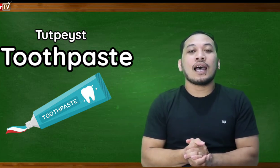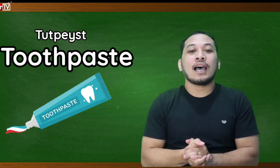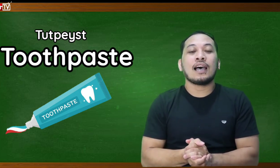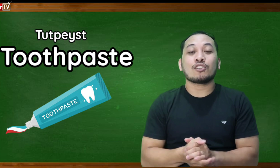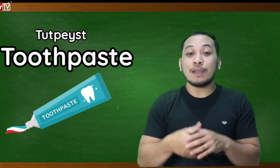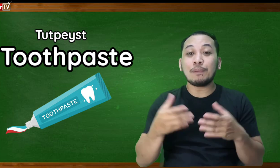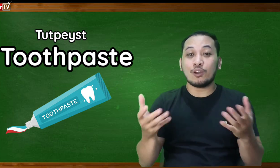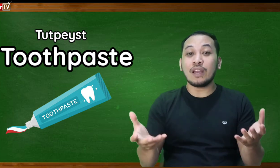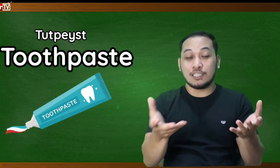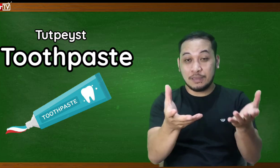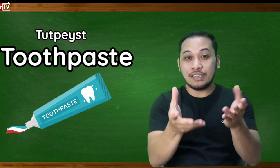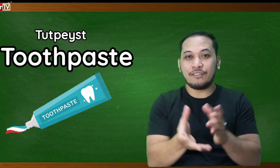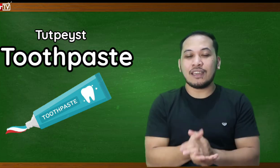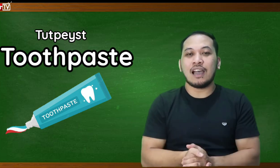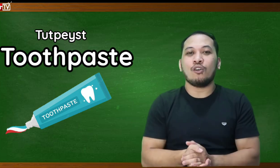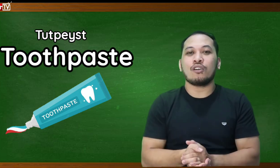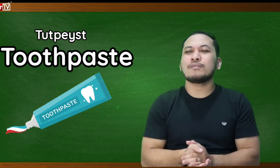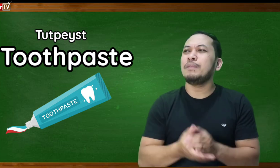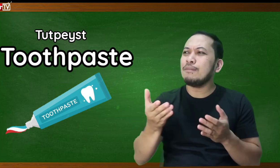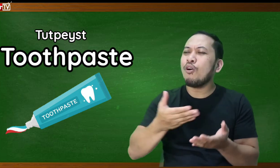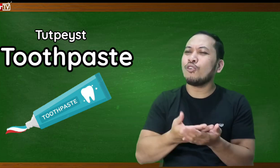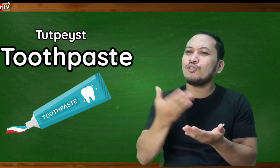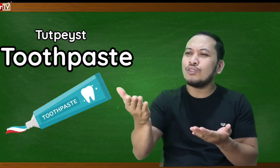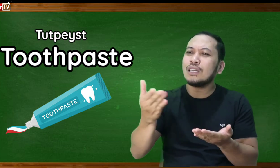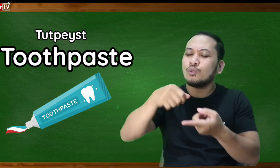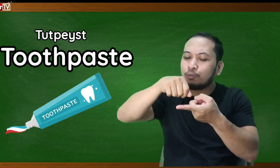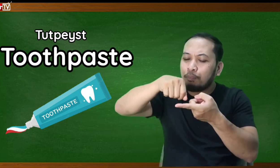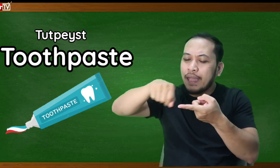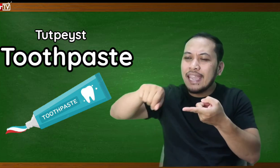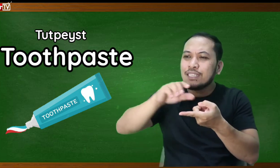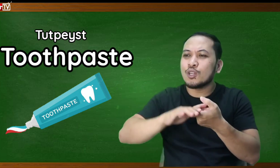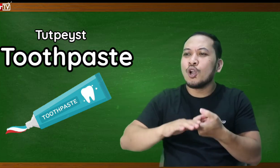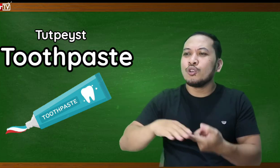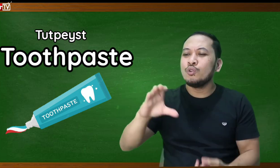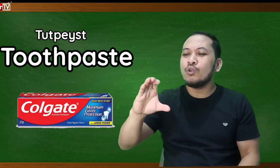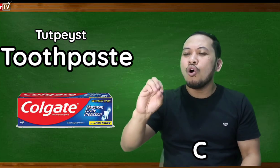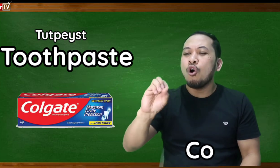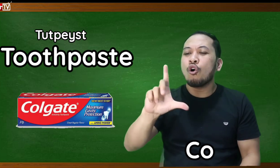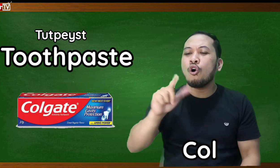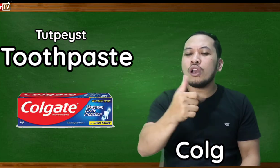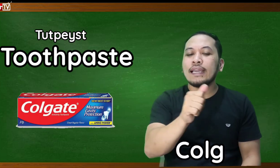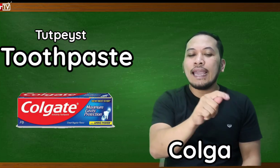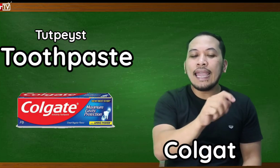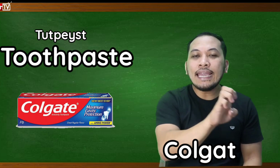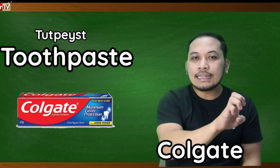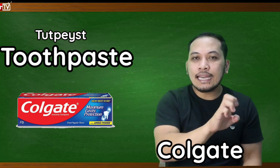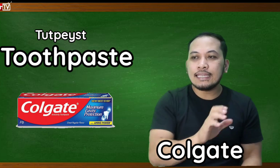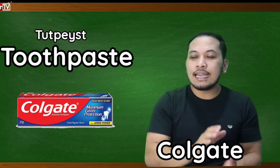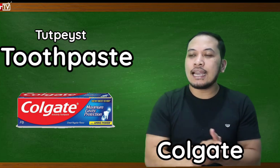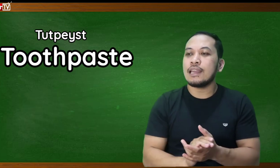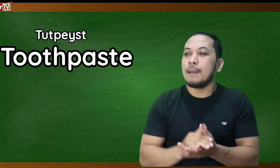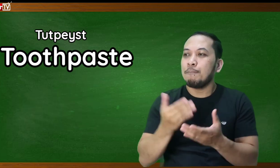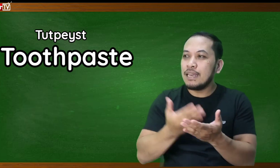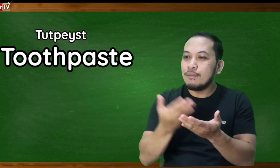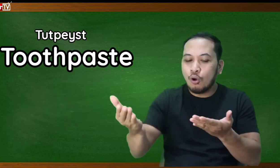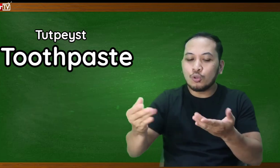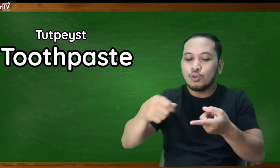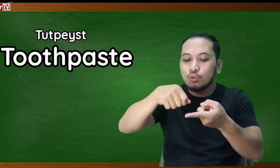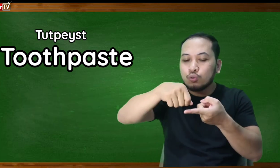ahm siyempre kung naro yung specific nga bilhin mo ko dun ng toothpaste yung Colgate ayan bilhin mo ko dun yung